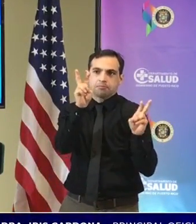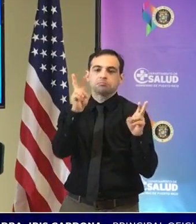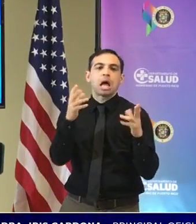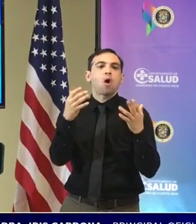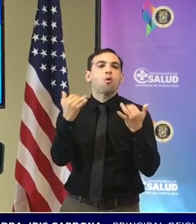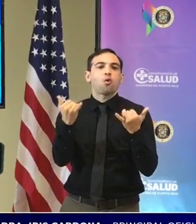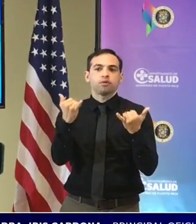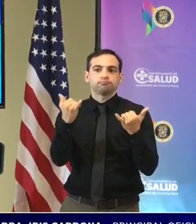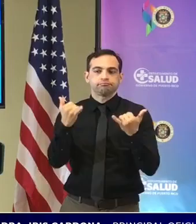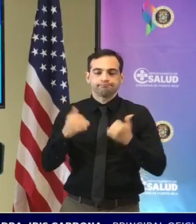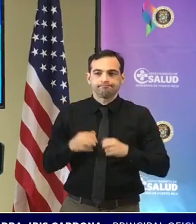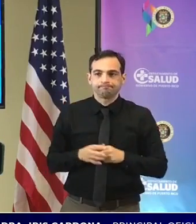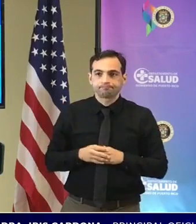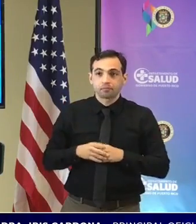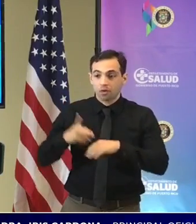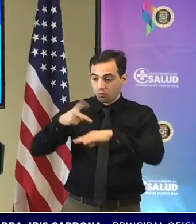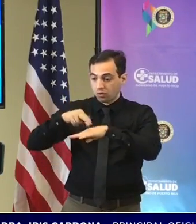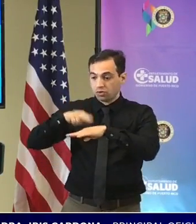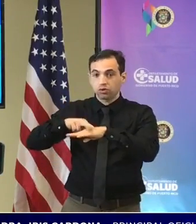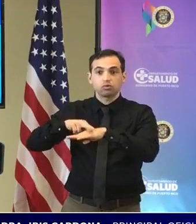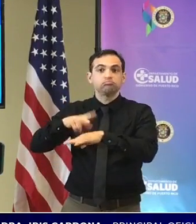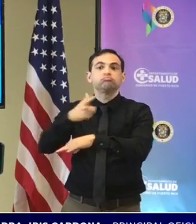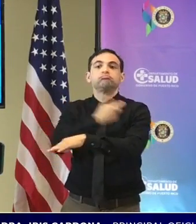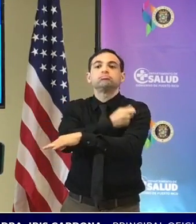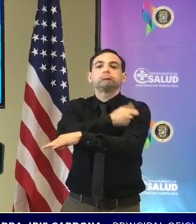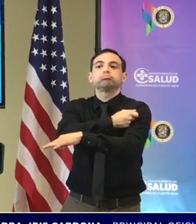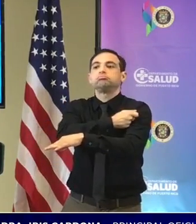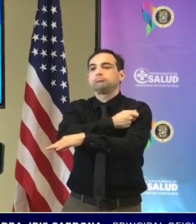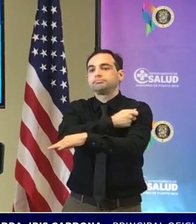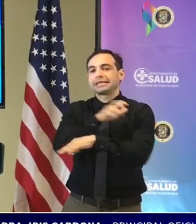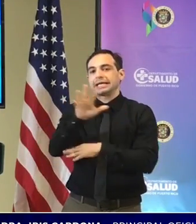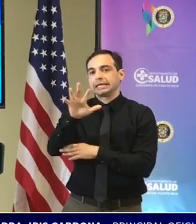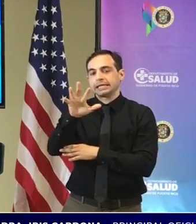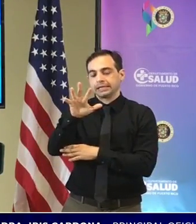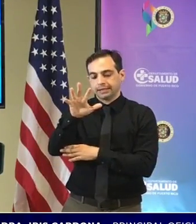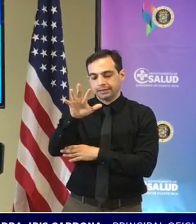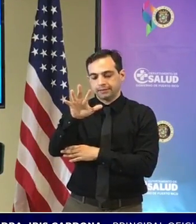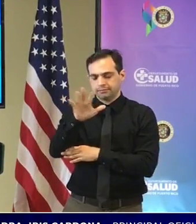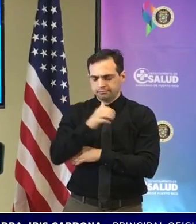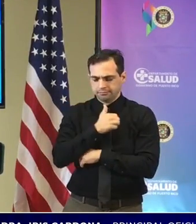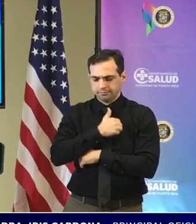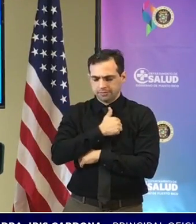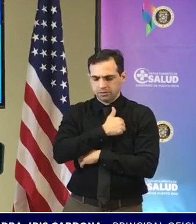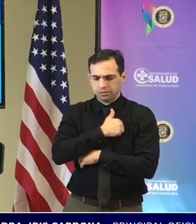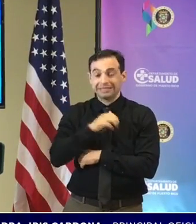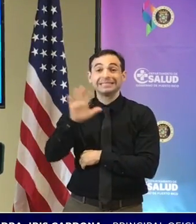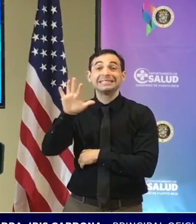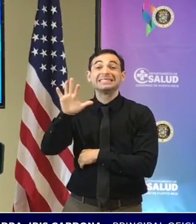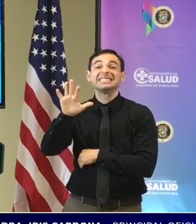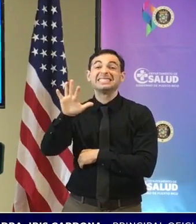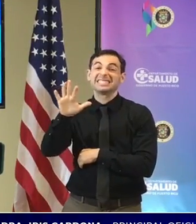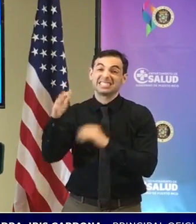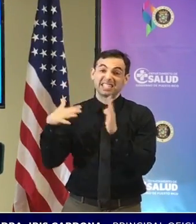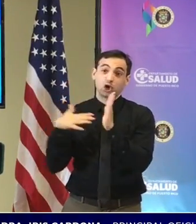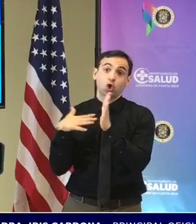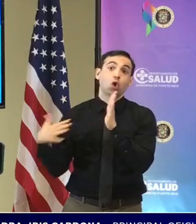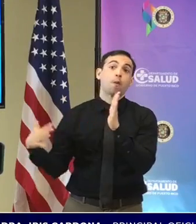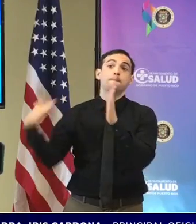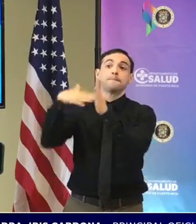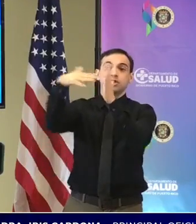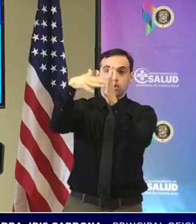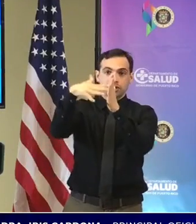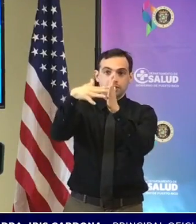Puerto Rico ha logrado administrar 500 perdón 5 millones 597 mil